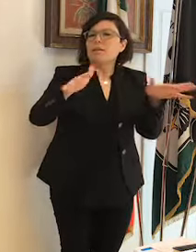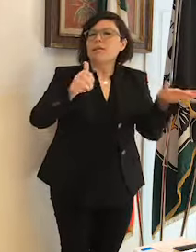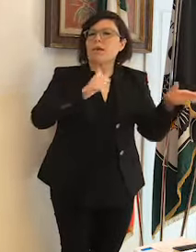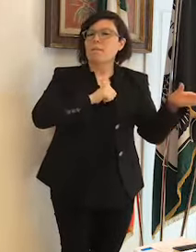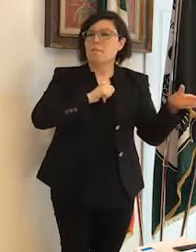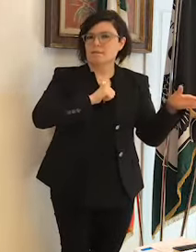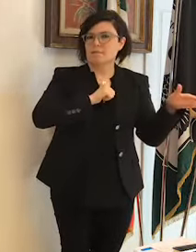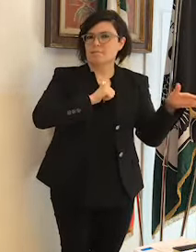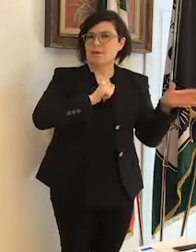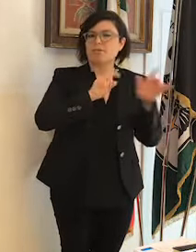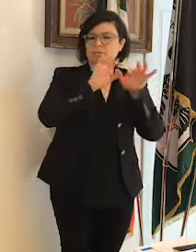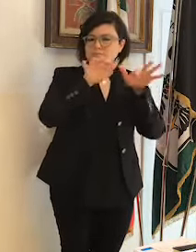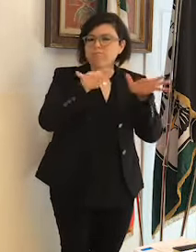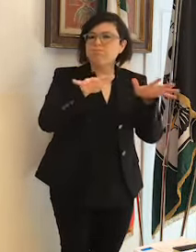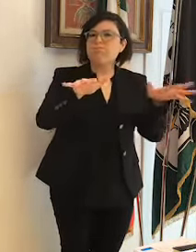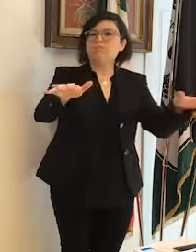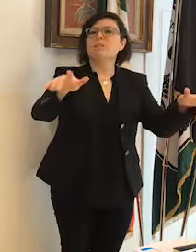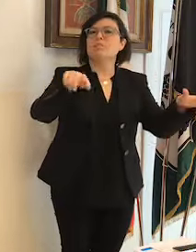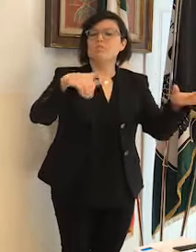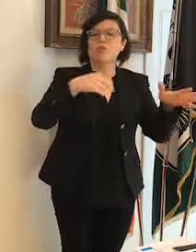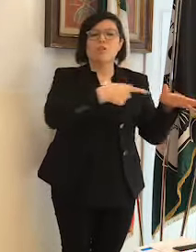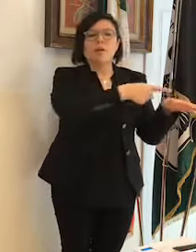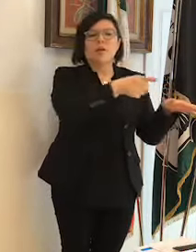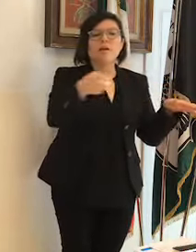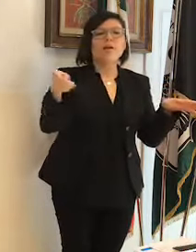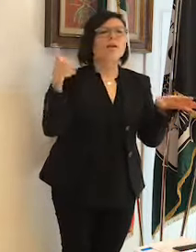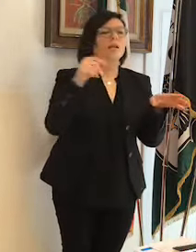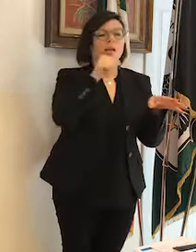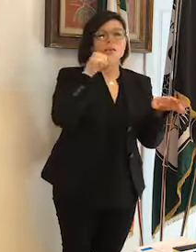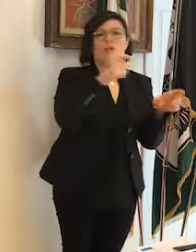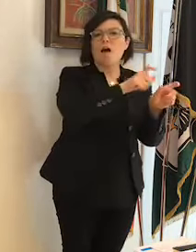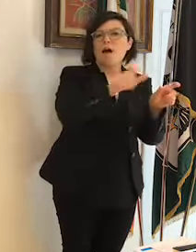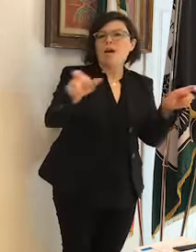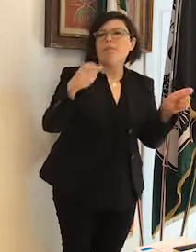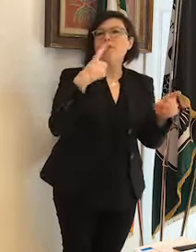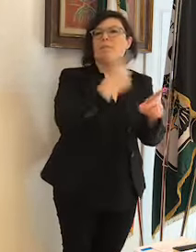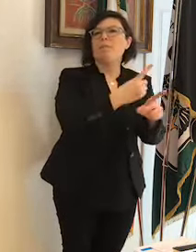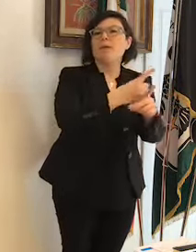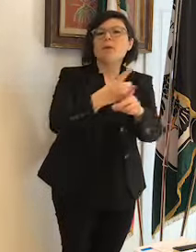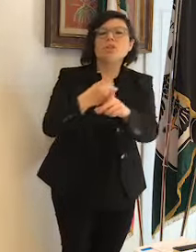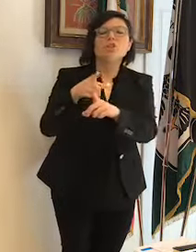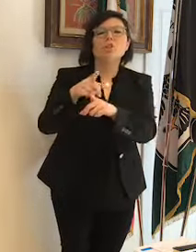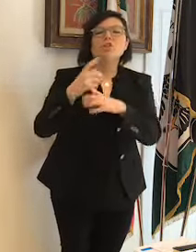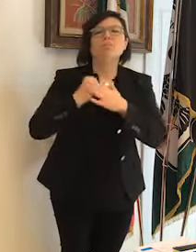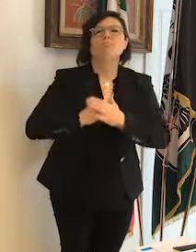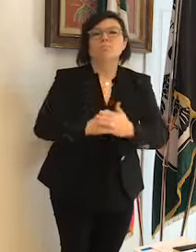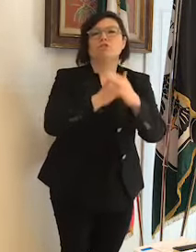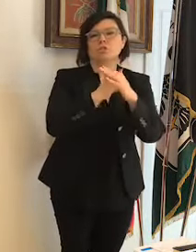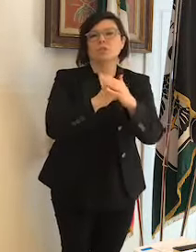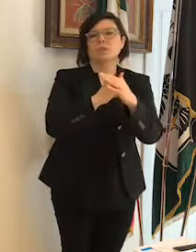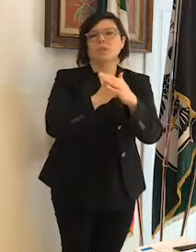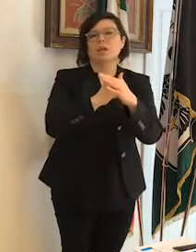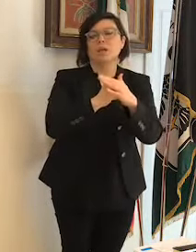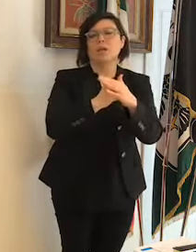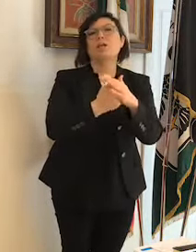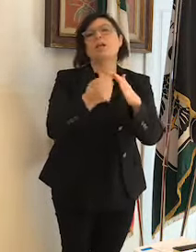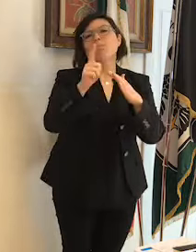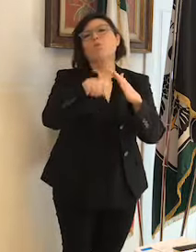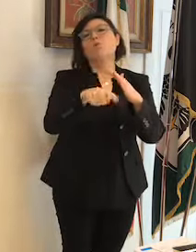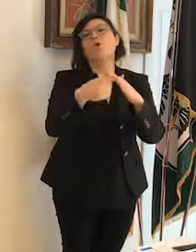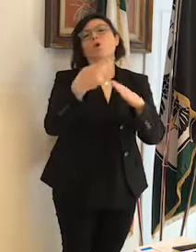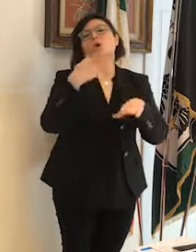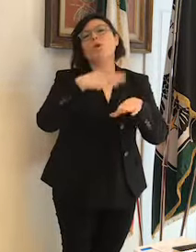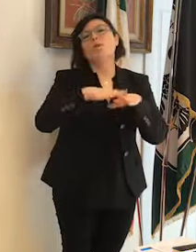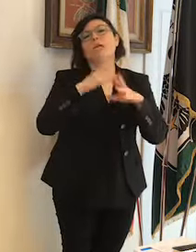che sostiene i bisognosi anche attraverso